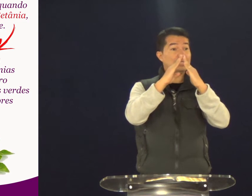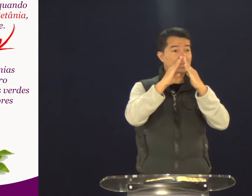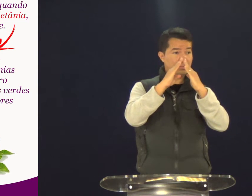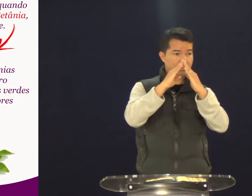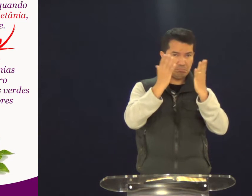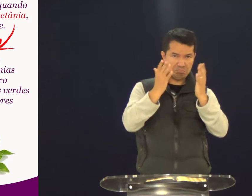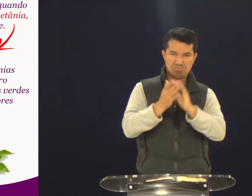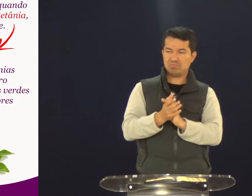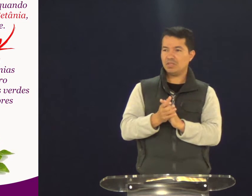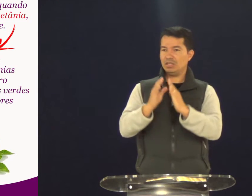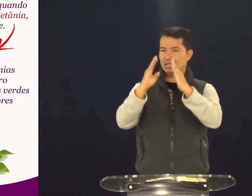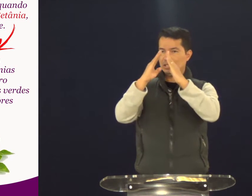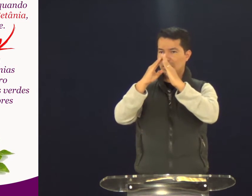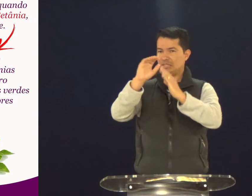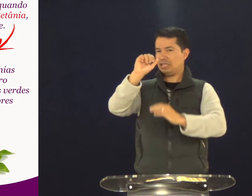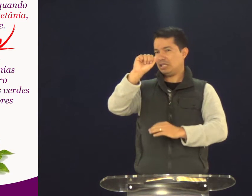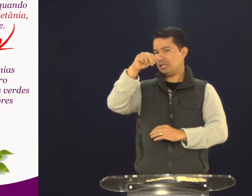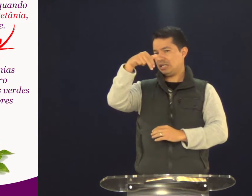Então, significa casa.